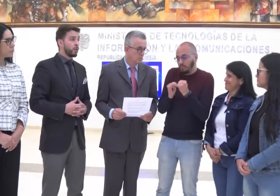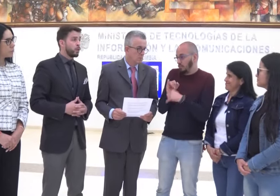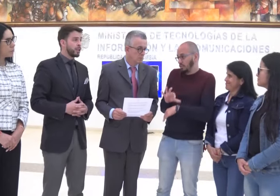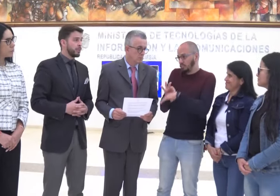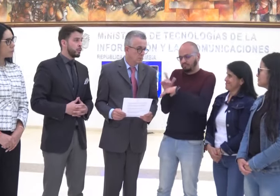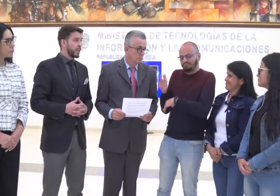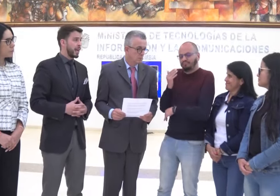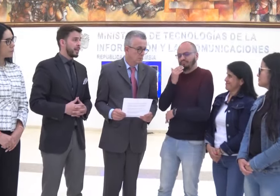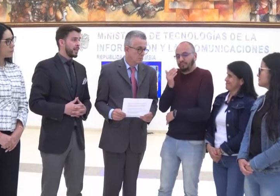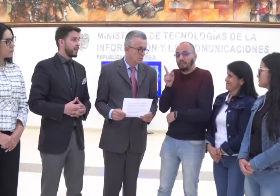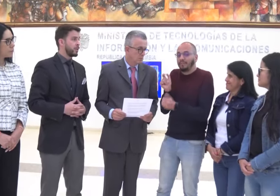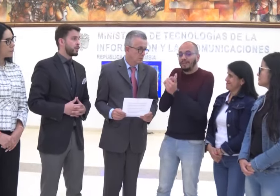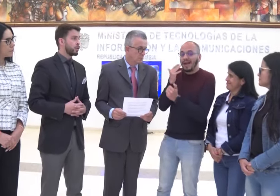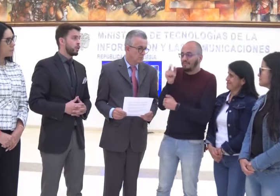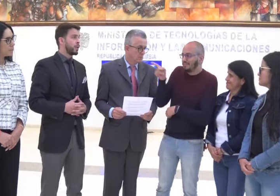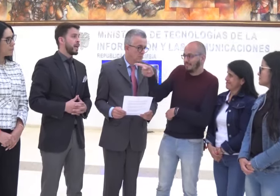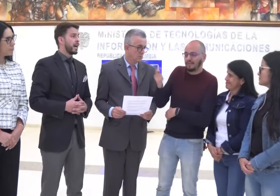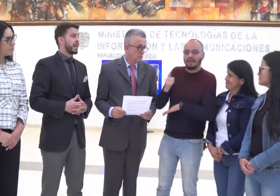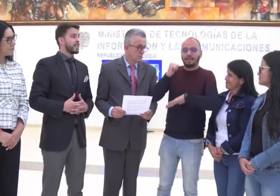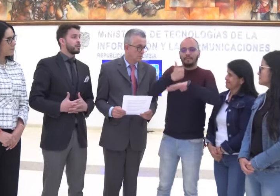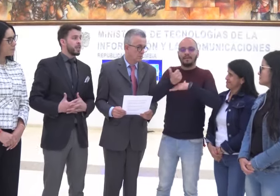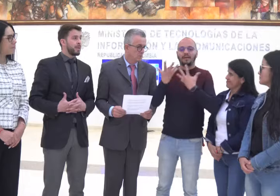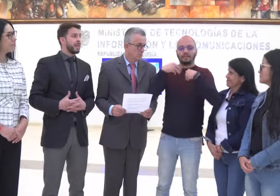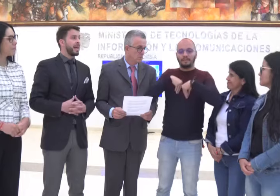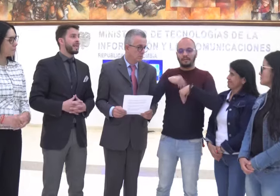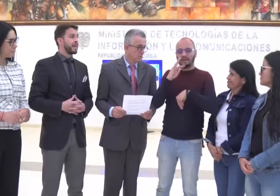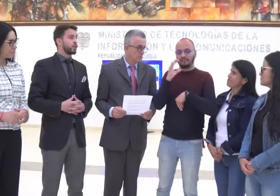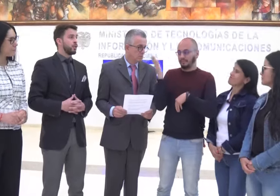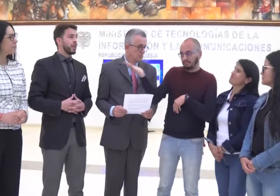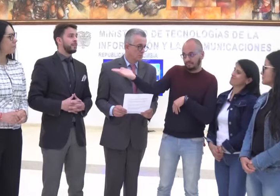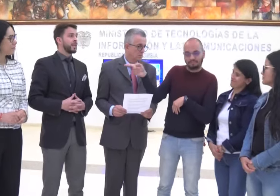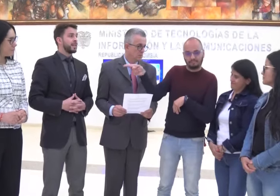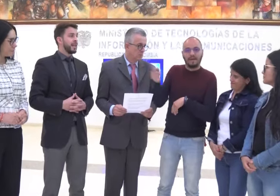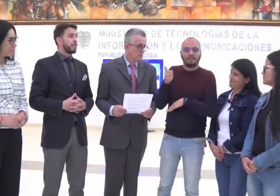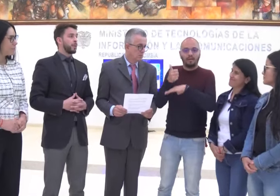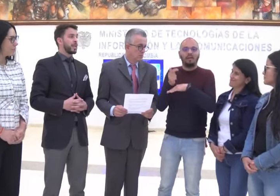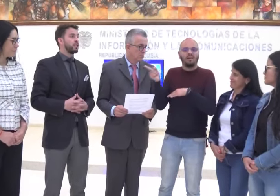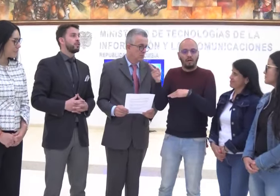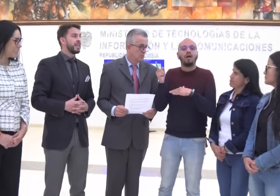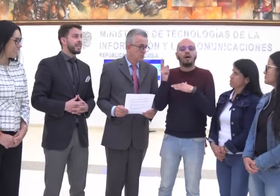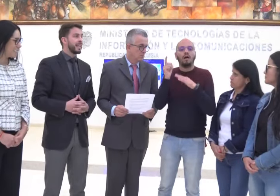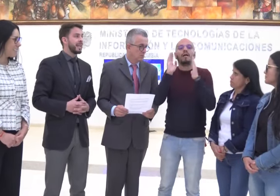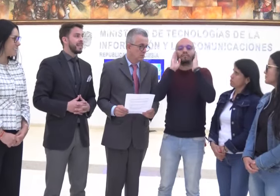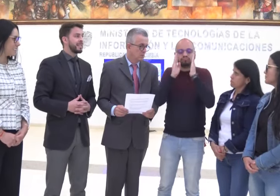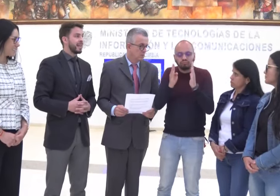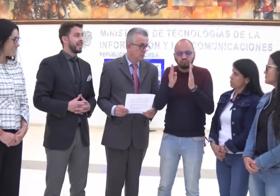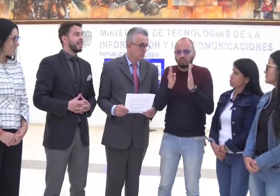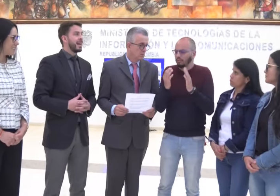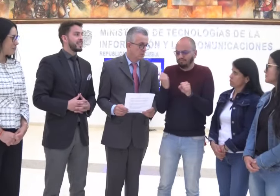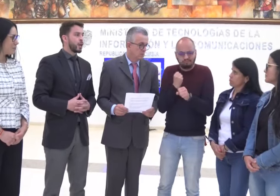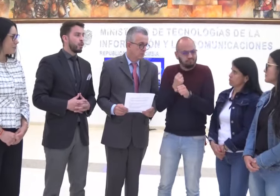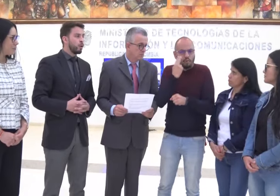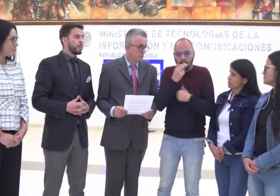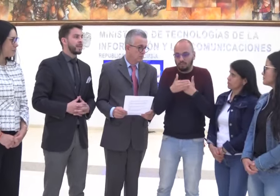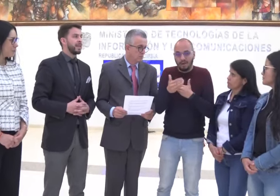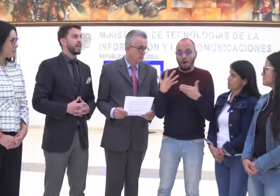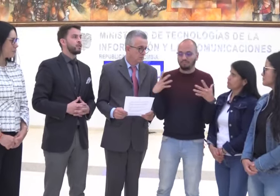por último, ya dejando al doctor, agradecemos también a la directora de Apropiación TIC, ella ha estado muy pendiente de